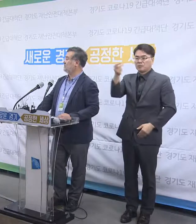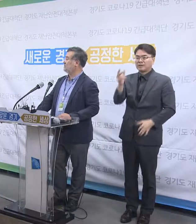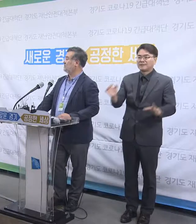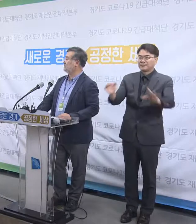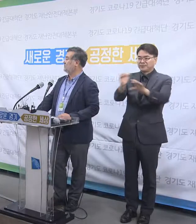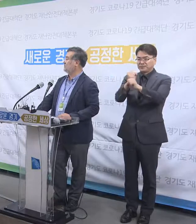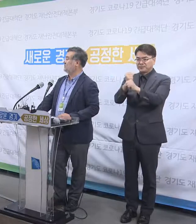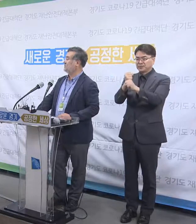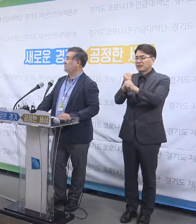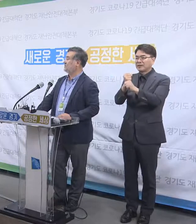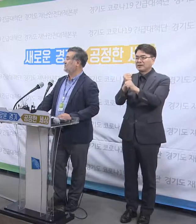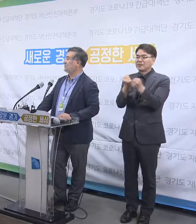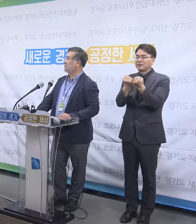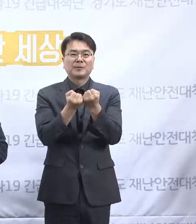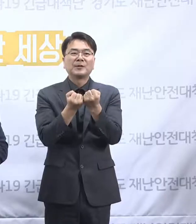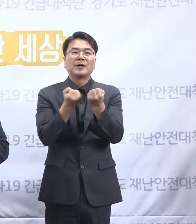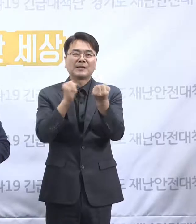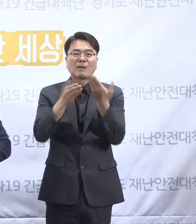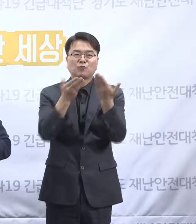종합해서 답변 부탁드리겠습니다.